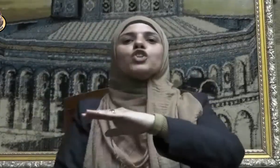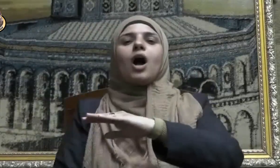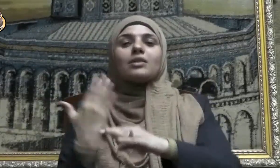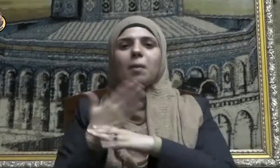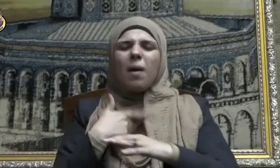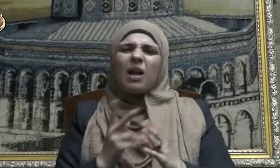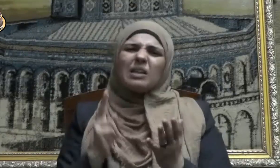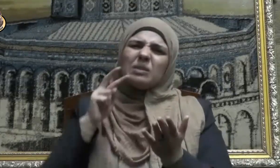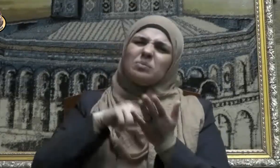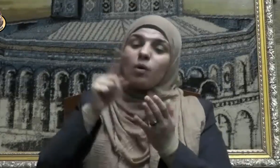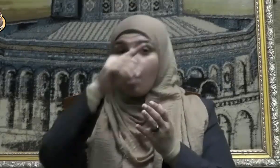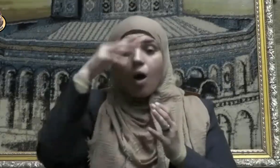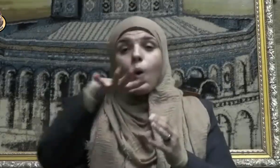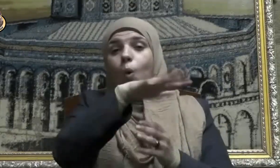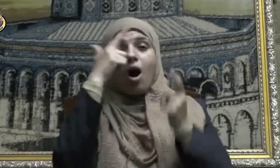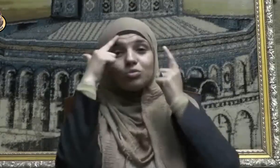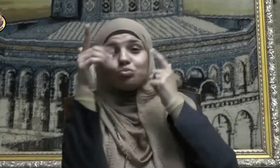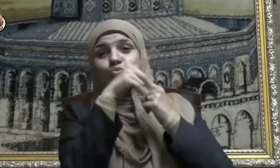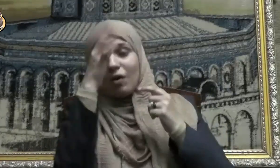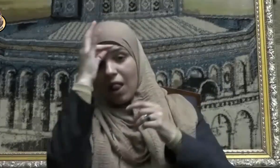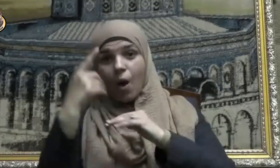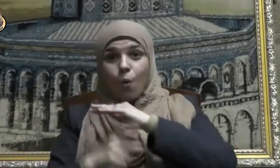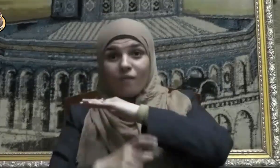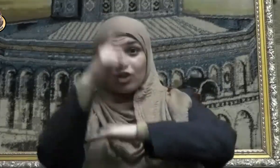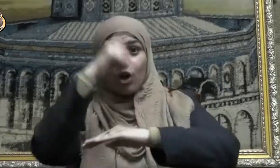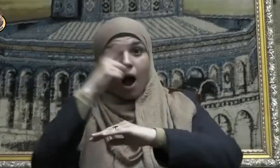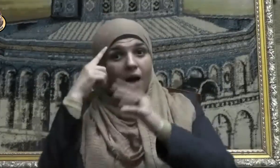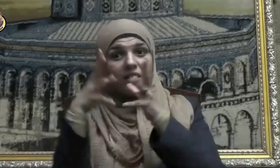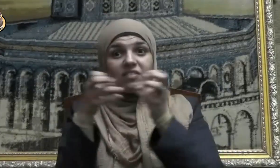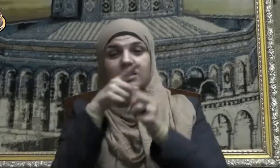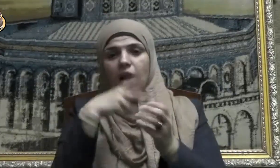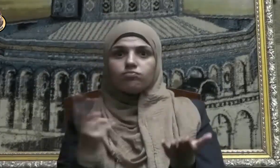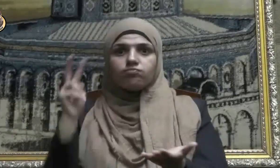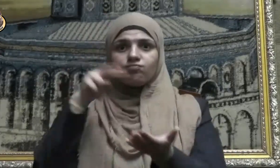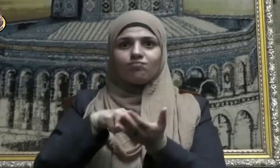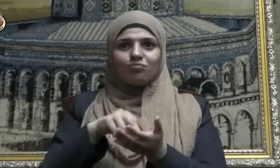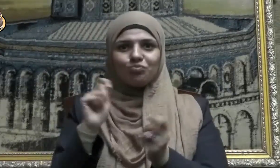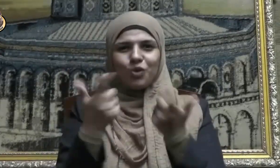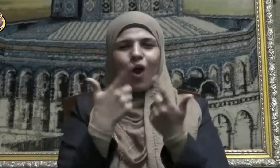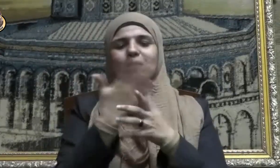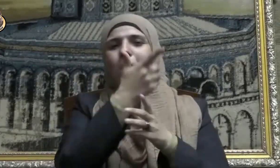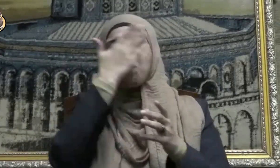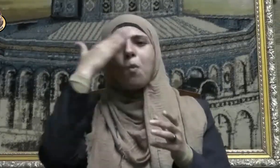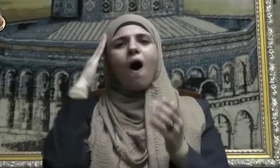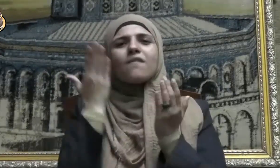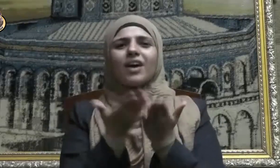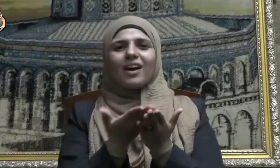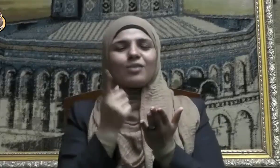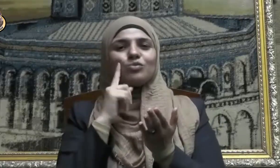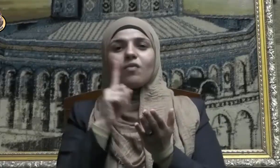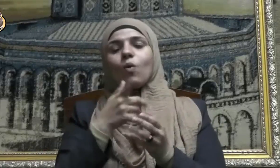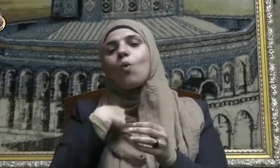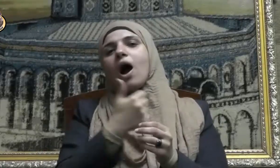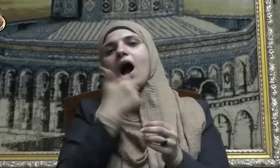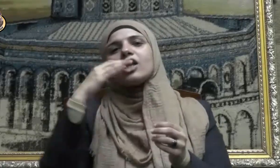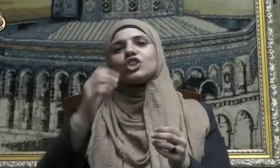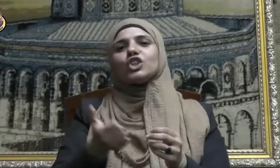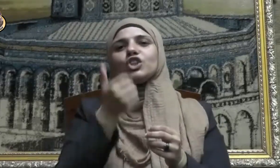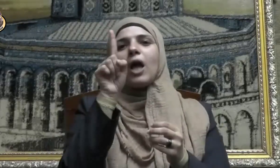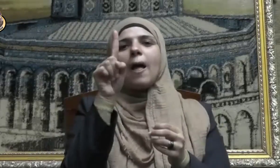ما فيهما لأتوهما ولو حبوا وعن جابر رضي الله عنه قال